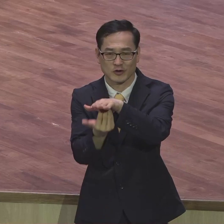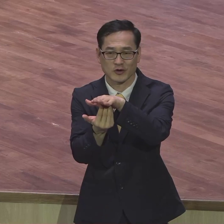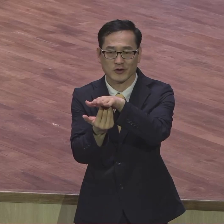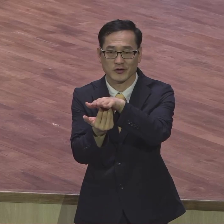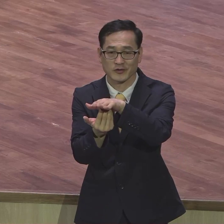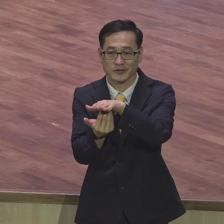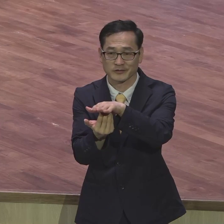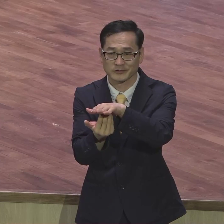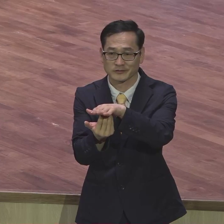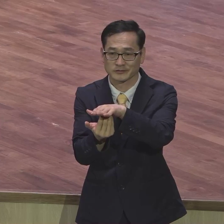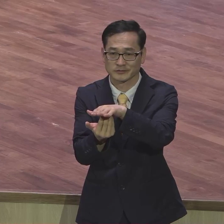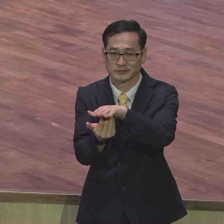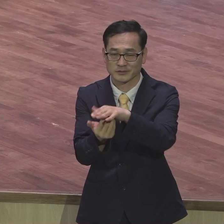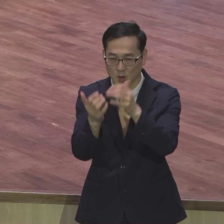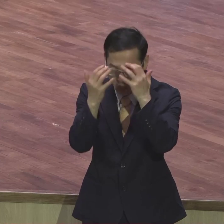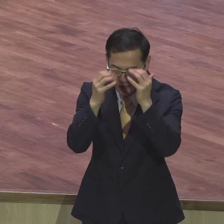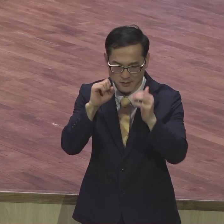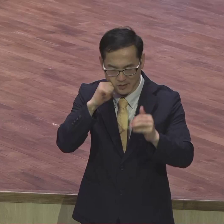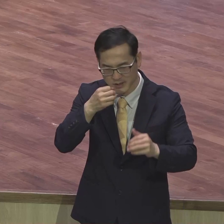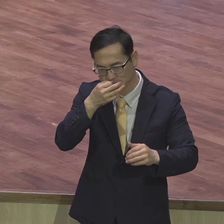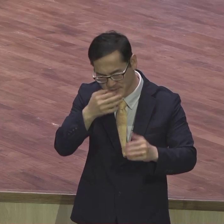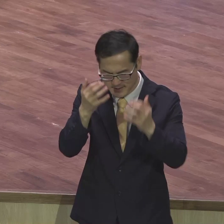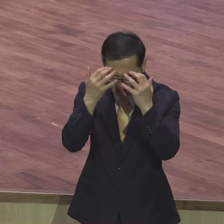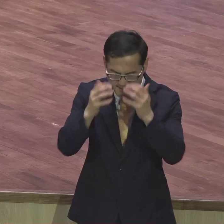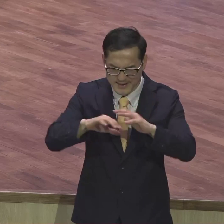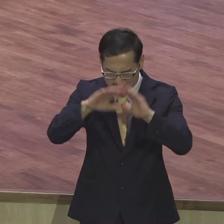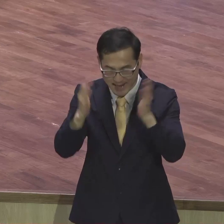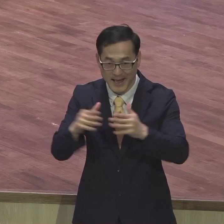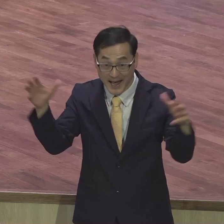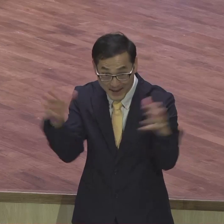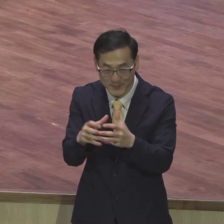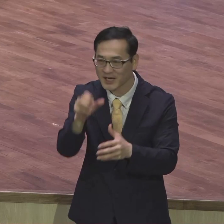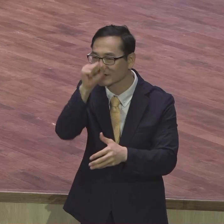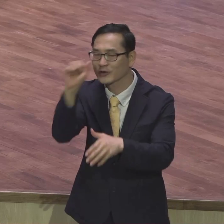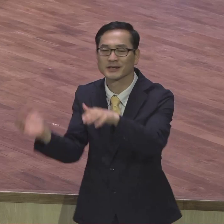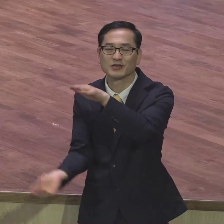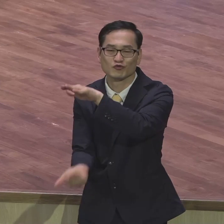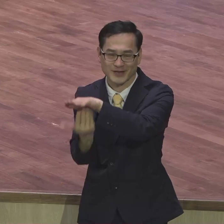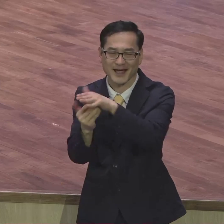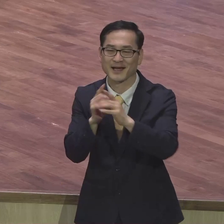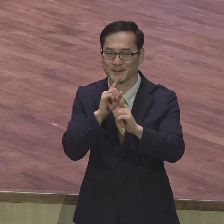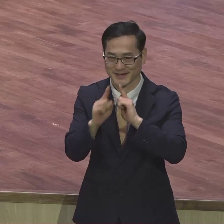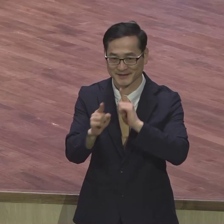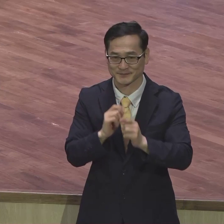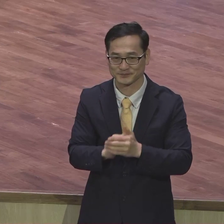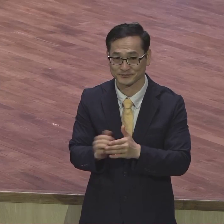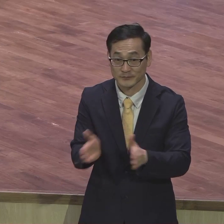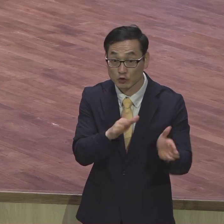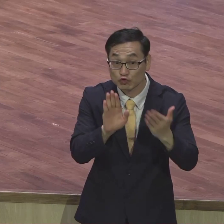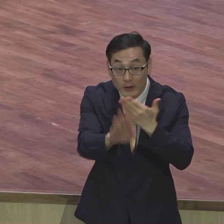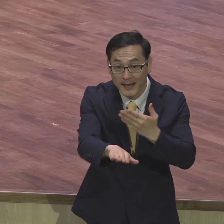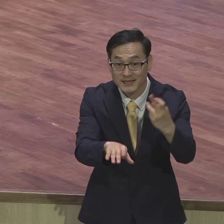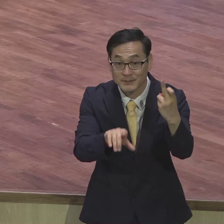마무리를 했습니다 그리고 12장을 거름으로 거름으로